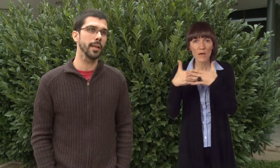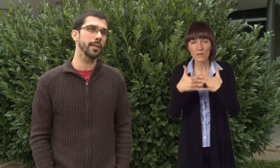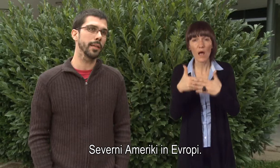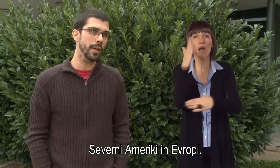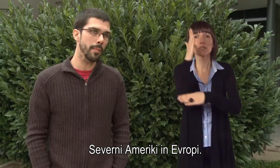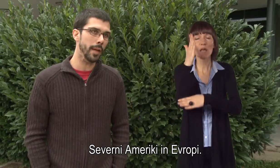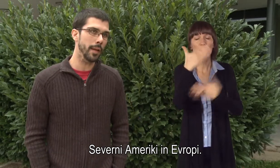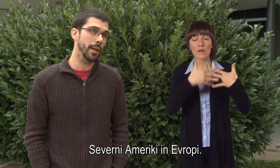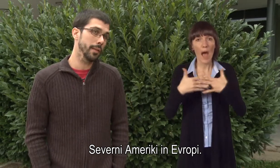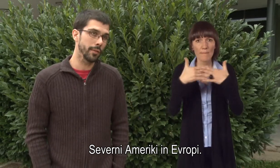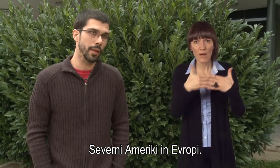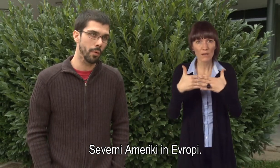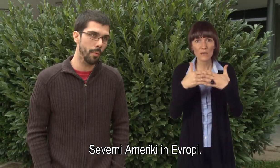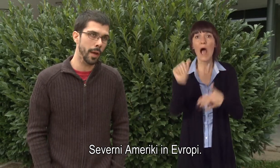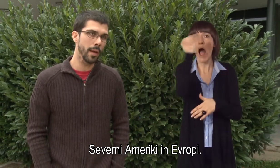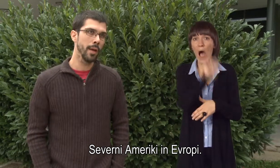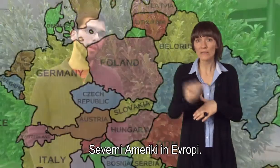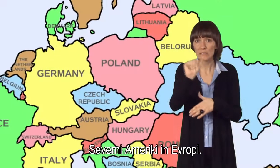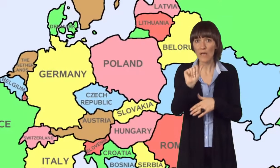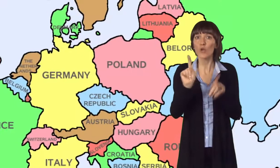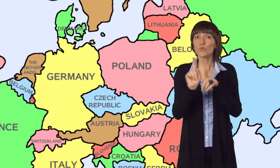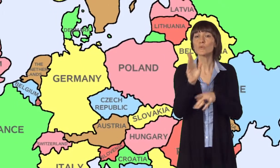Azije, Severna Amerike in seveda Evrope.